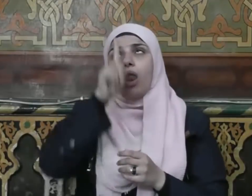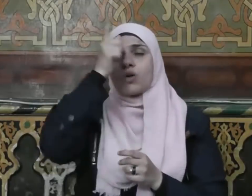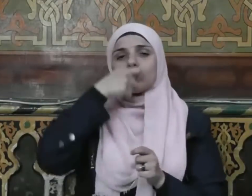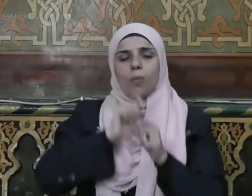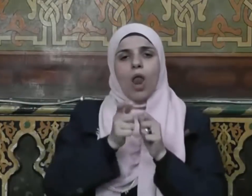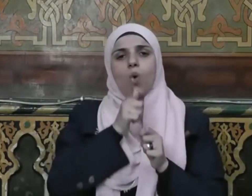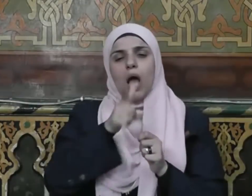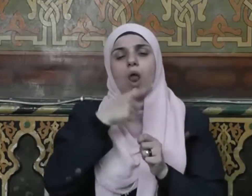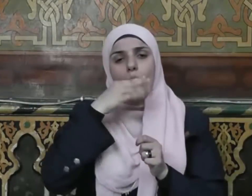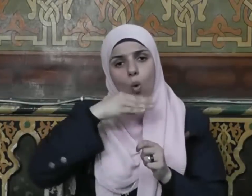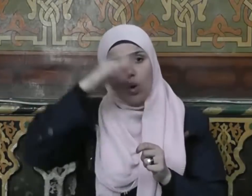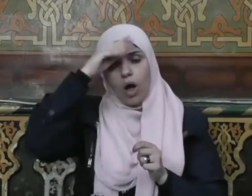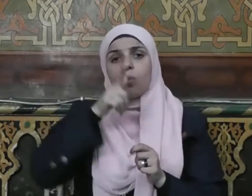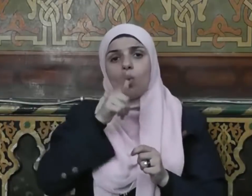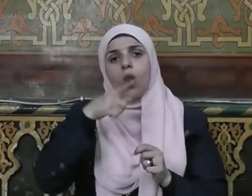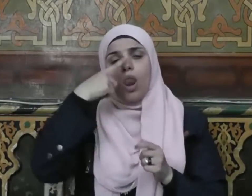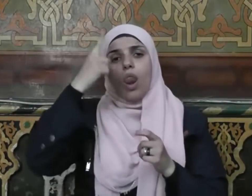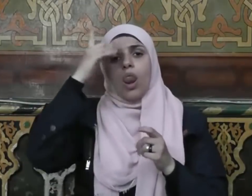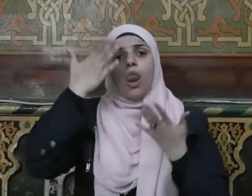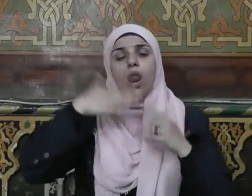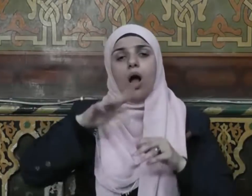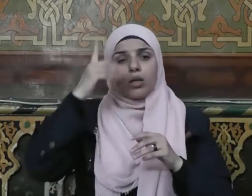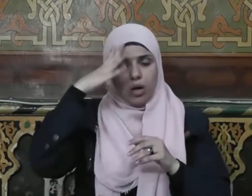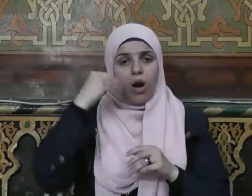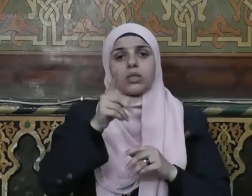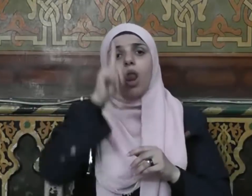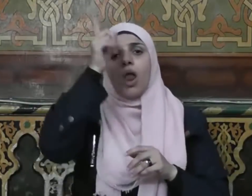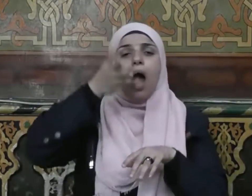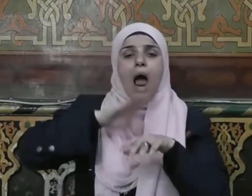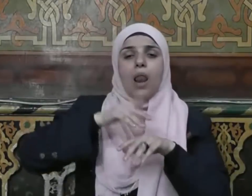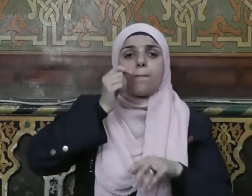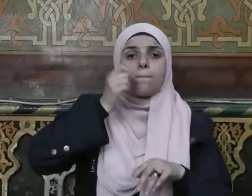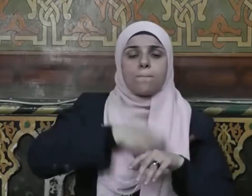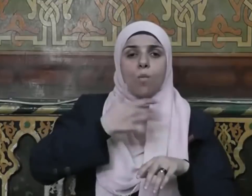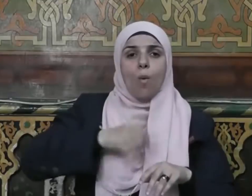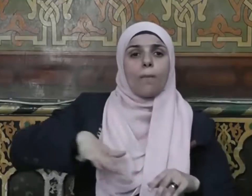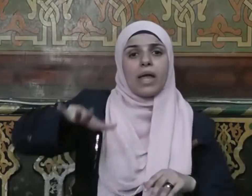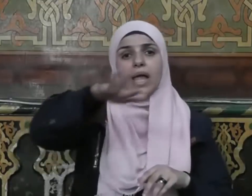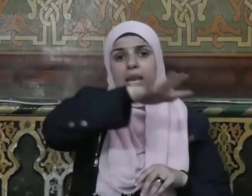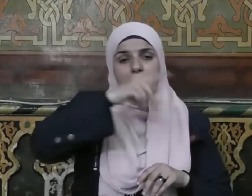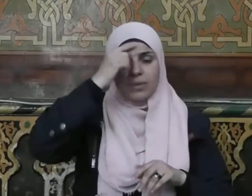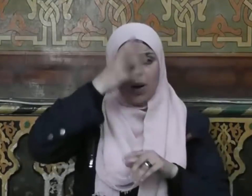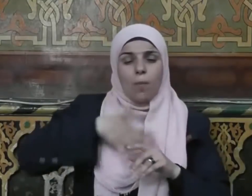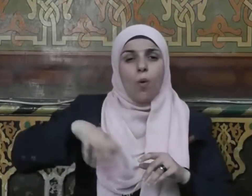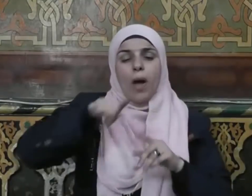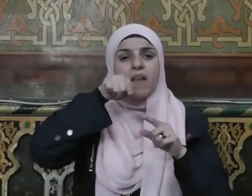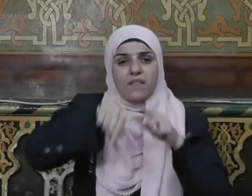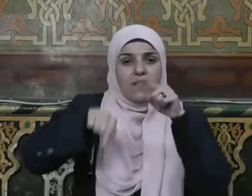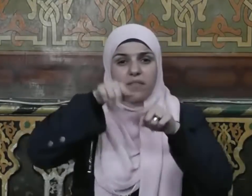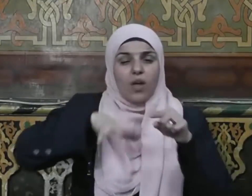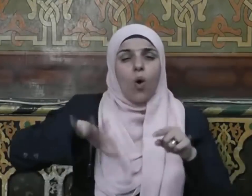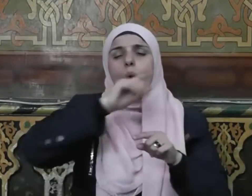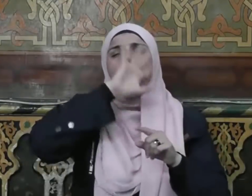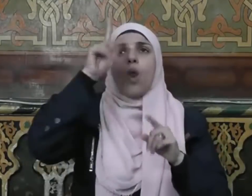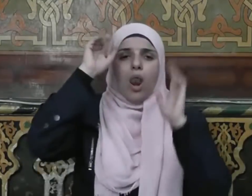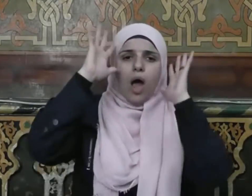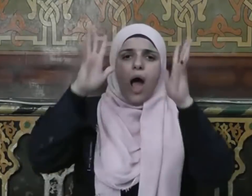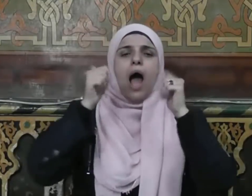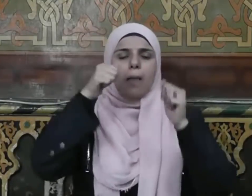يقول الحق سبحانه لقد رضي الله عن المؤمنين إذ يبايعونك تحت الشجرة فعلم